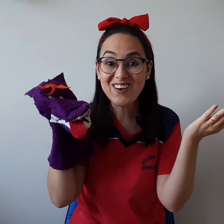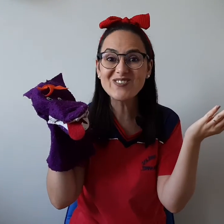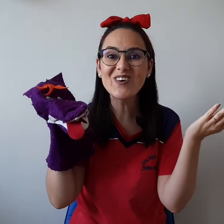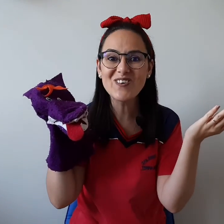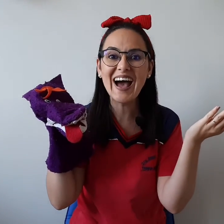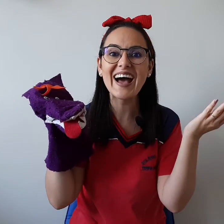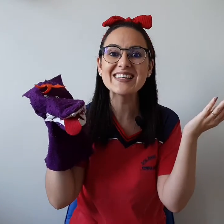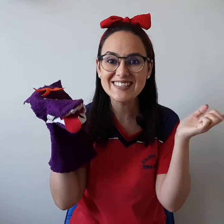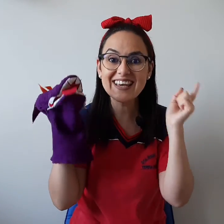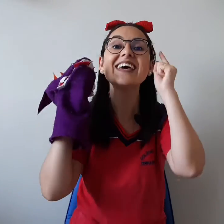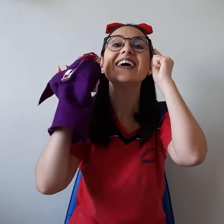eu vou ativar!